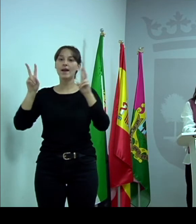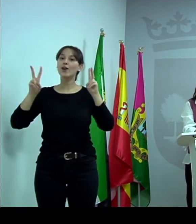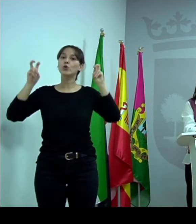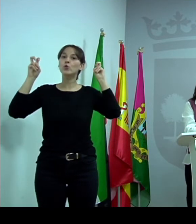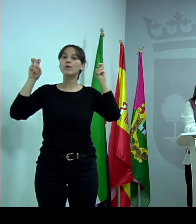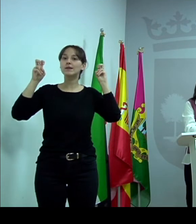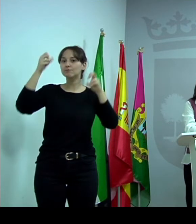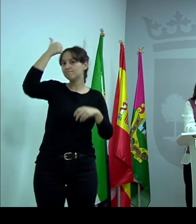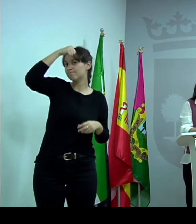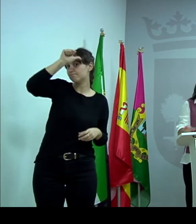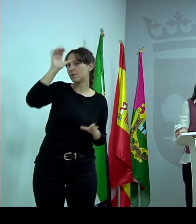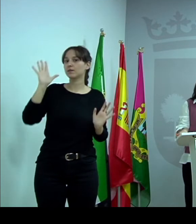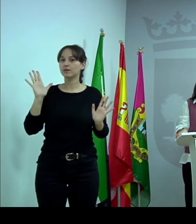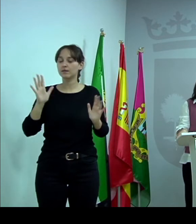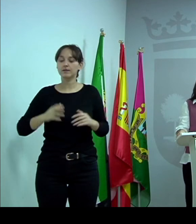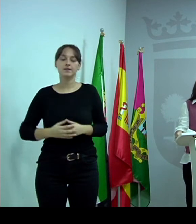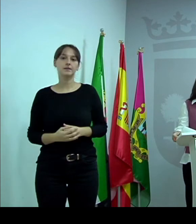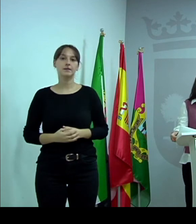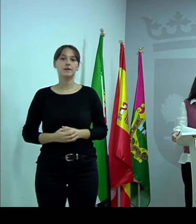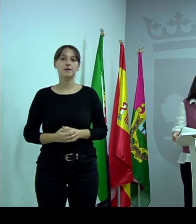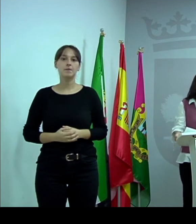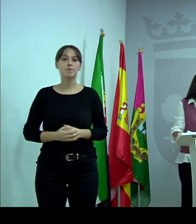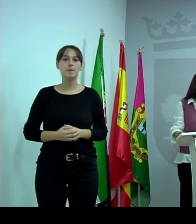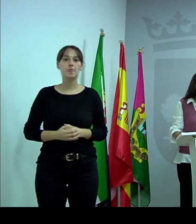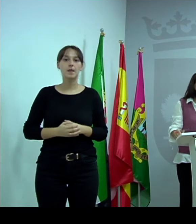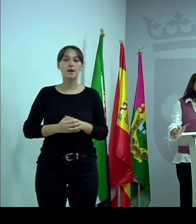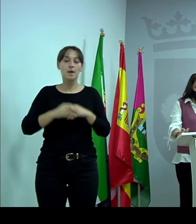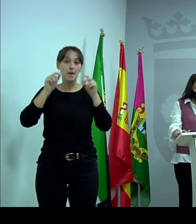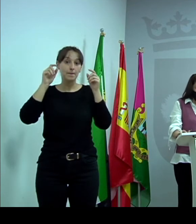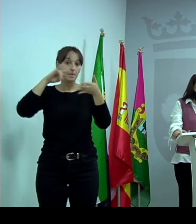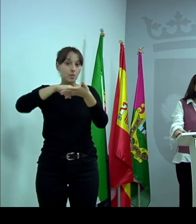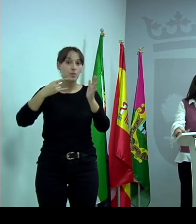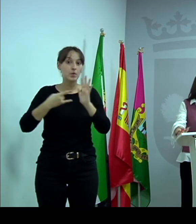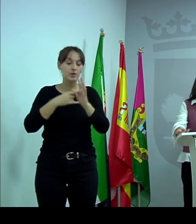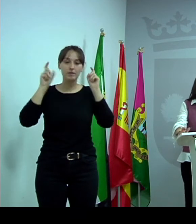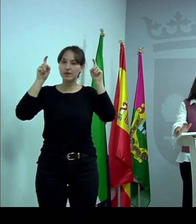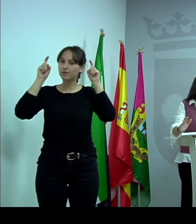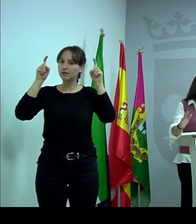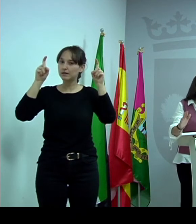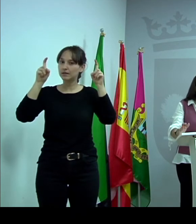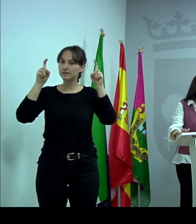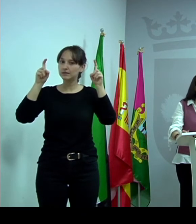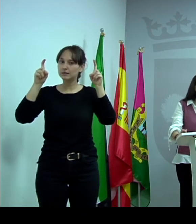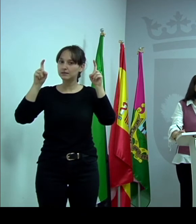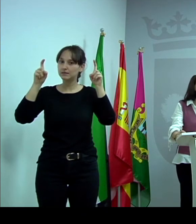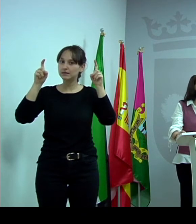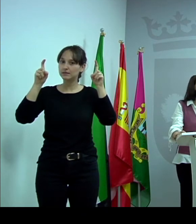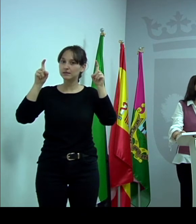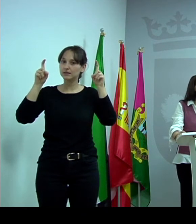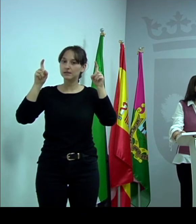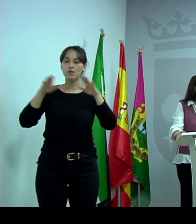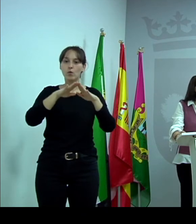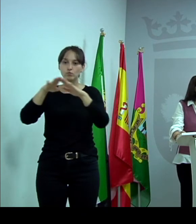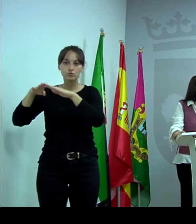Respecto al primer eje, al programa educativo de la prevención de violencia de género, pues en esto se van a dar formación, cursos para